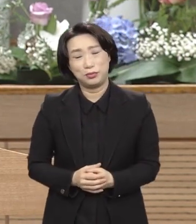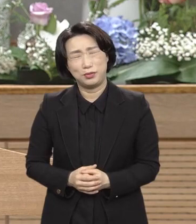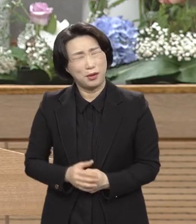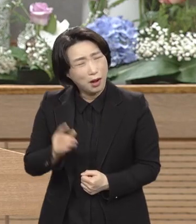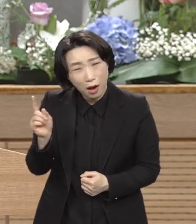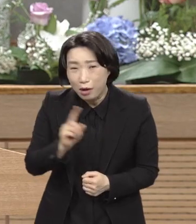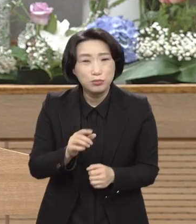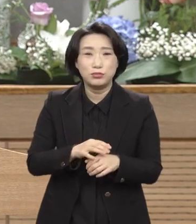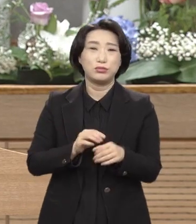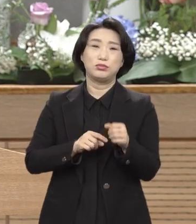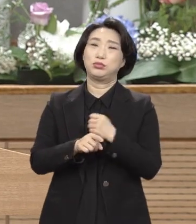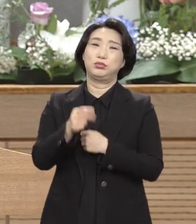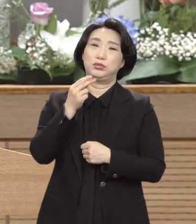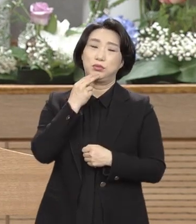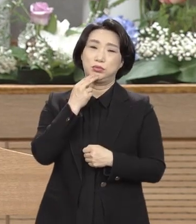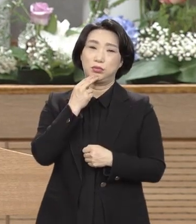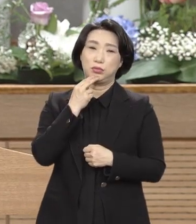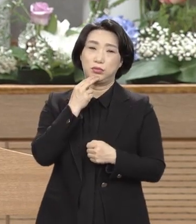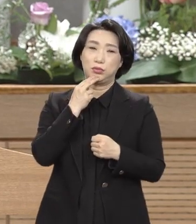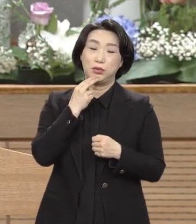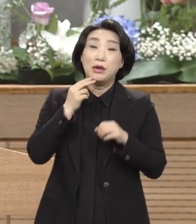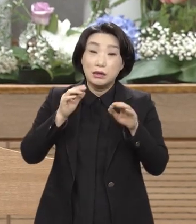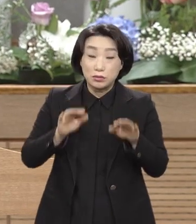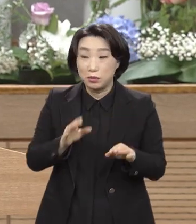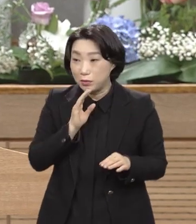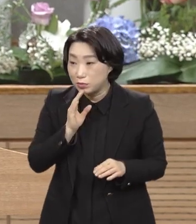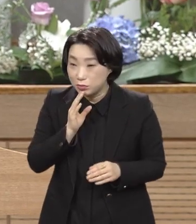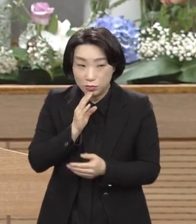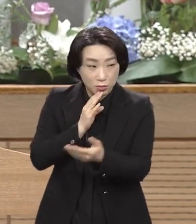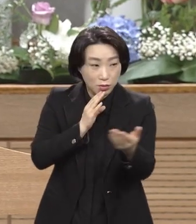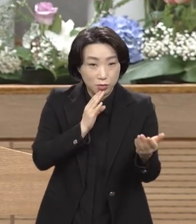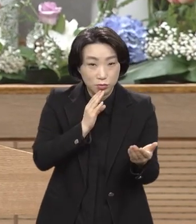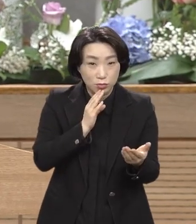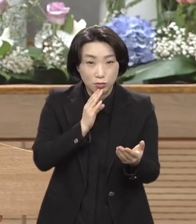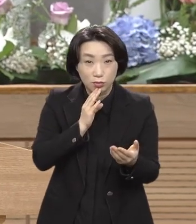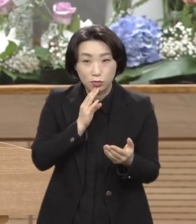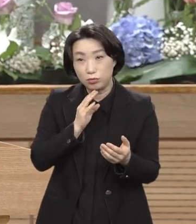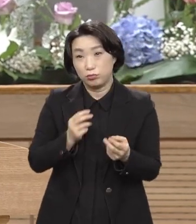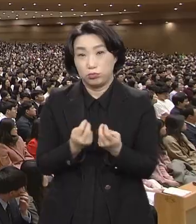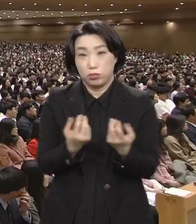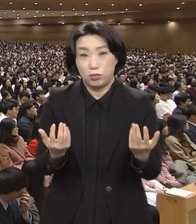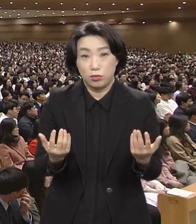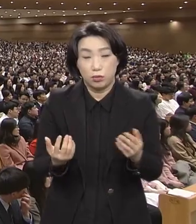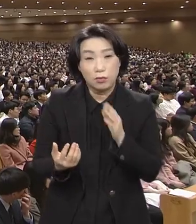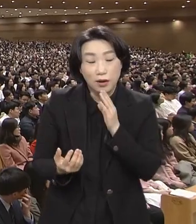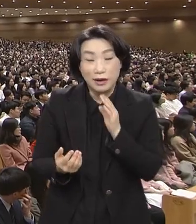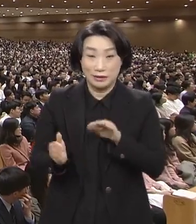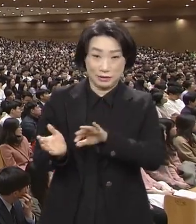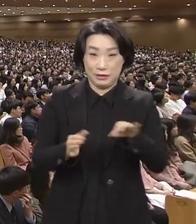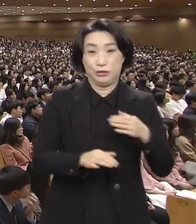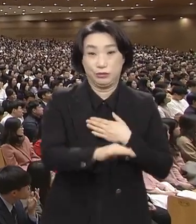의미가 없잖아요 그렇지 않아요? 아무 의미가 없어요 우린 이 땅에 살면서